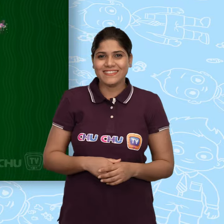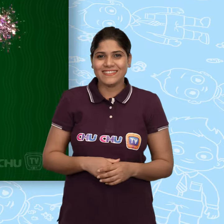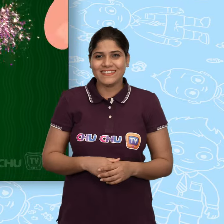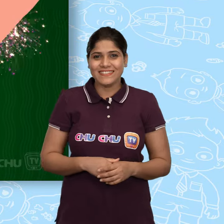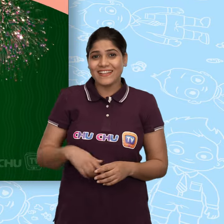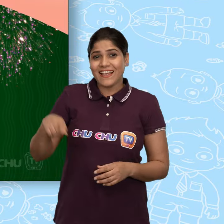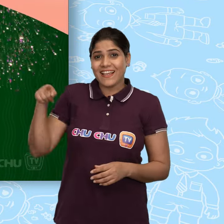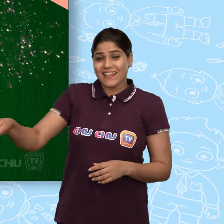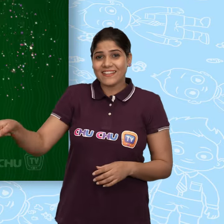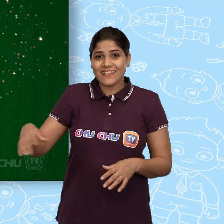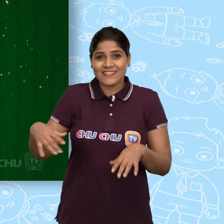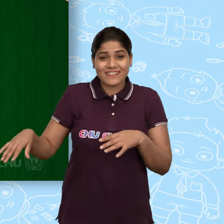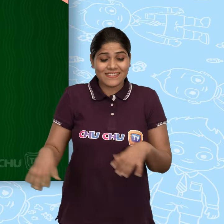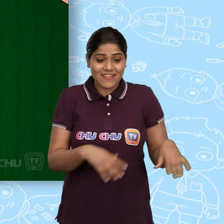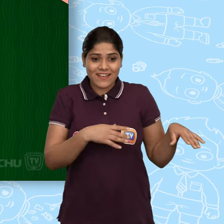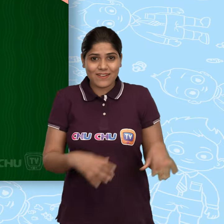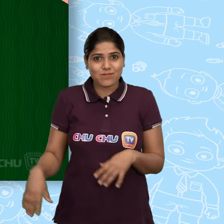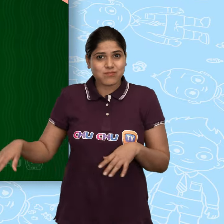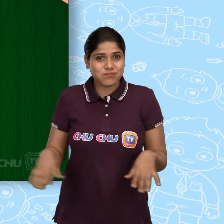ये है एक भालू